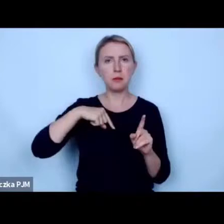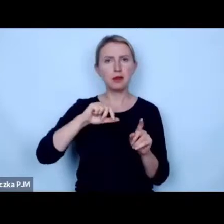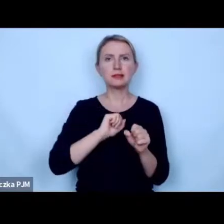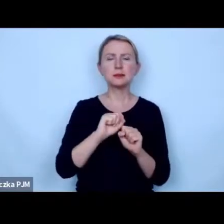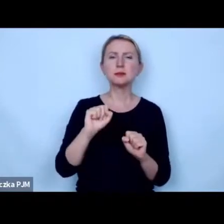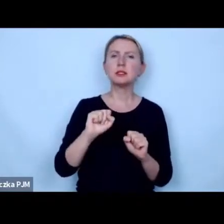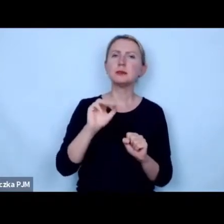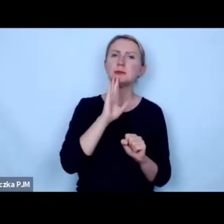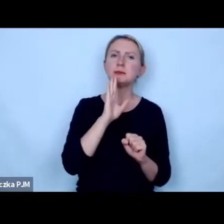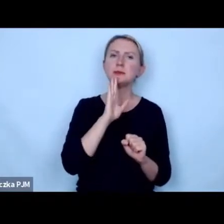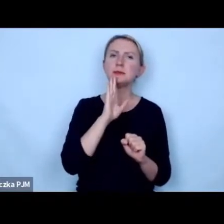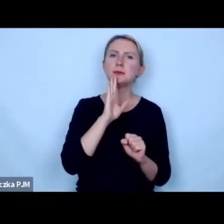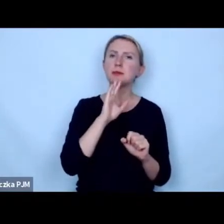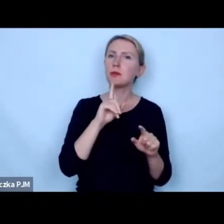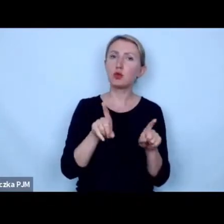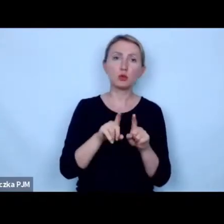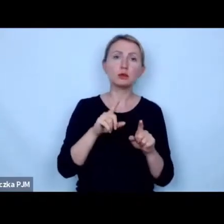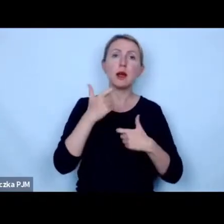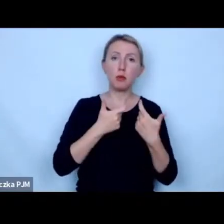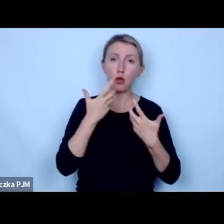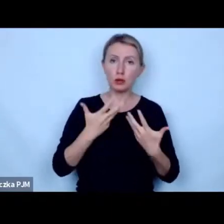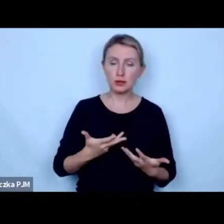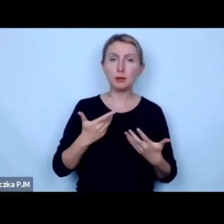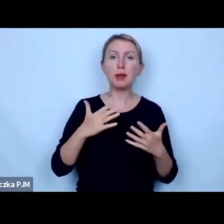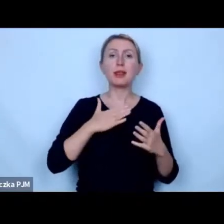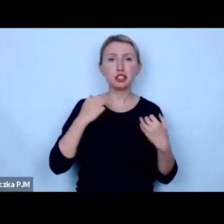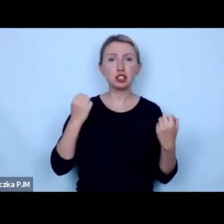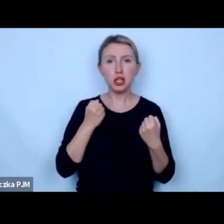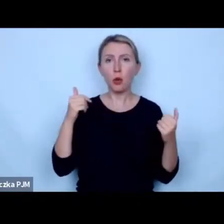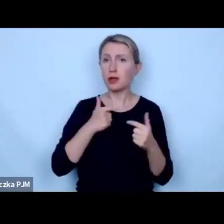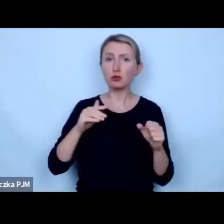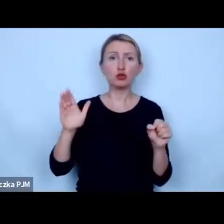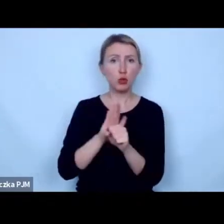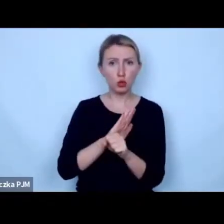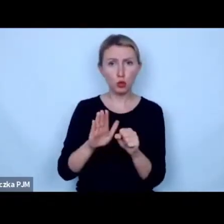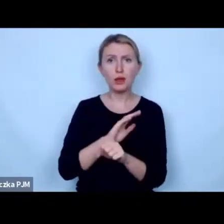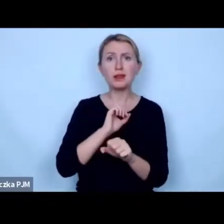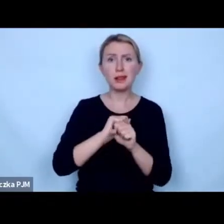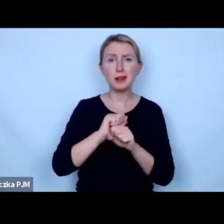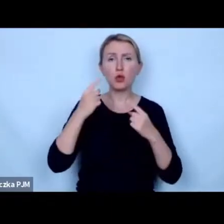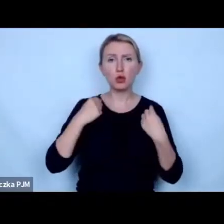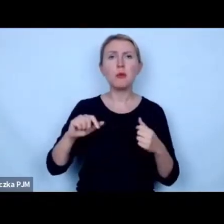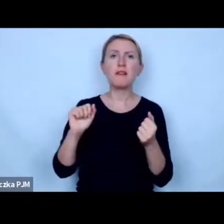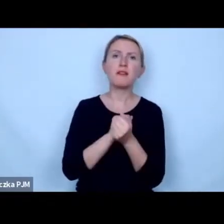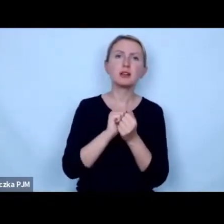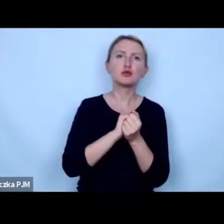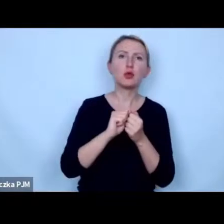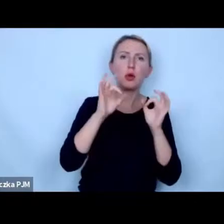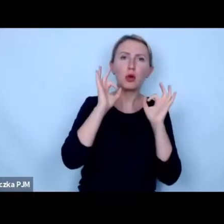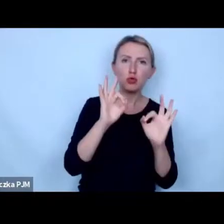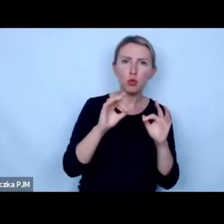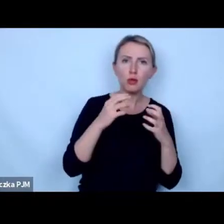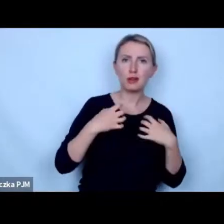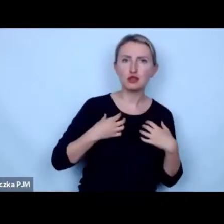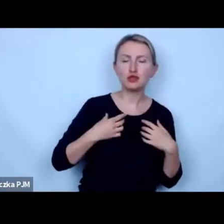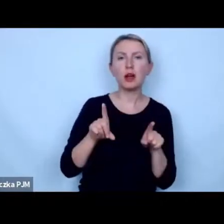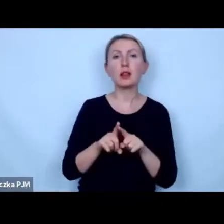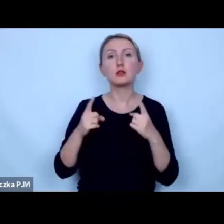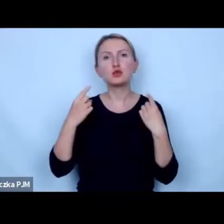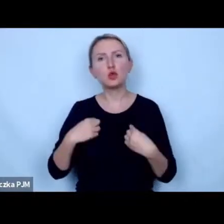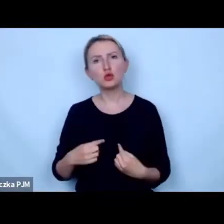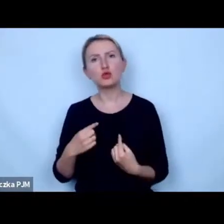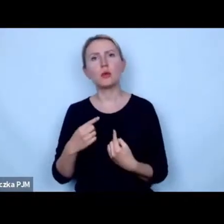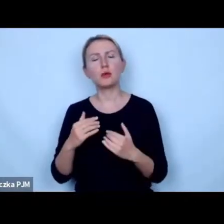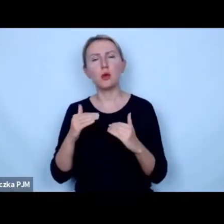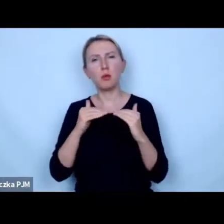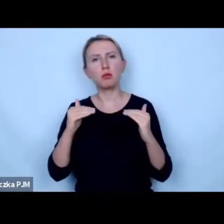jesteśmy jakby po tej samej stronie oczywiście i nasze działania muszą się uzupełniać że są osoby które walczą o dobrostan ale są też osoby które podnoszą tę